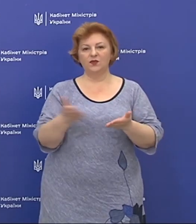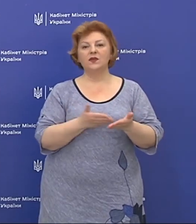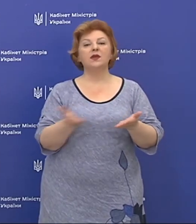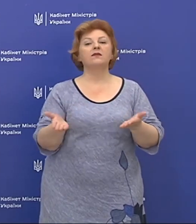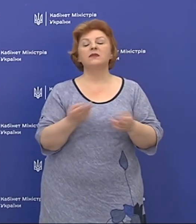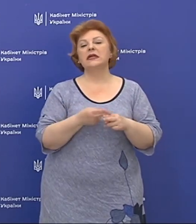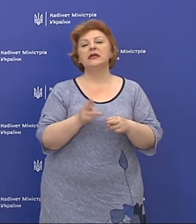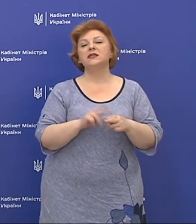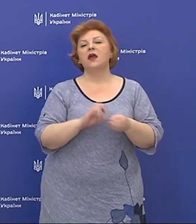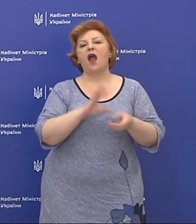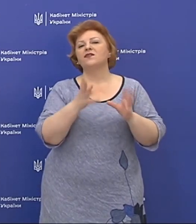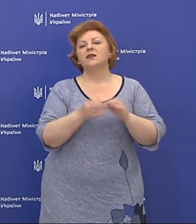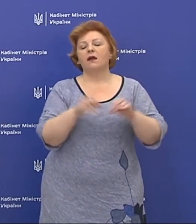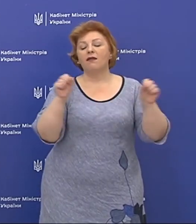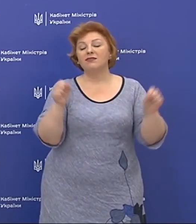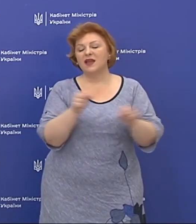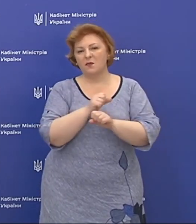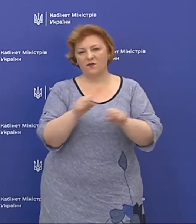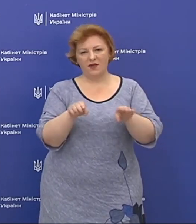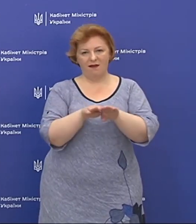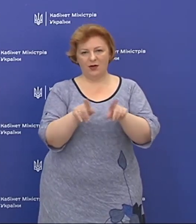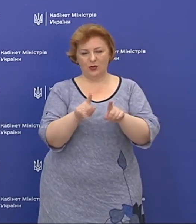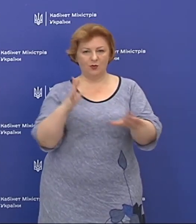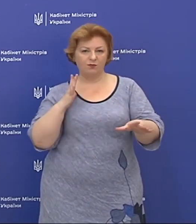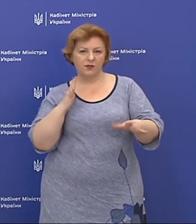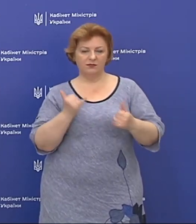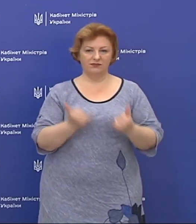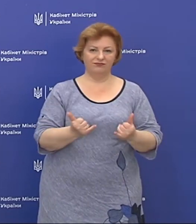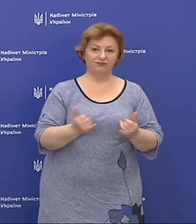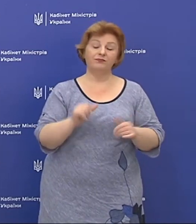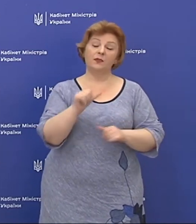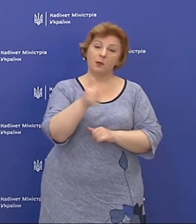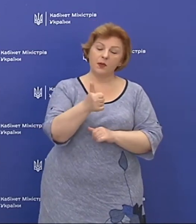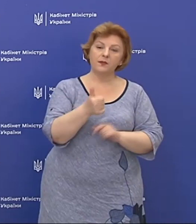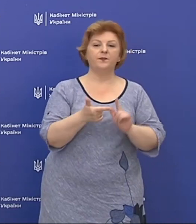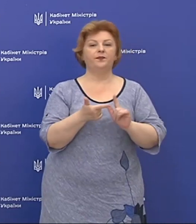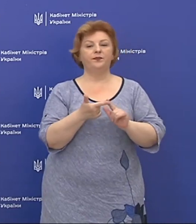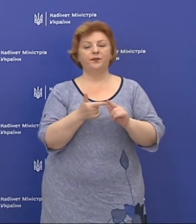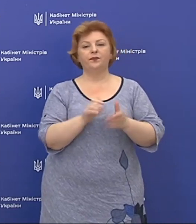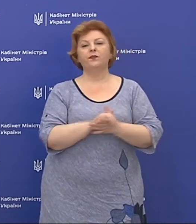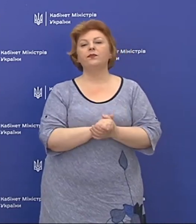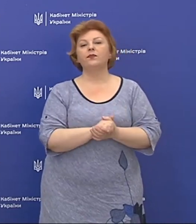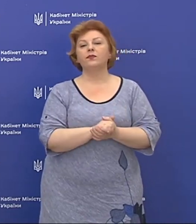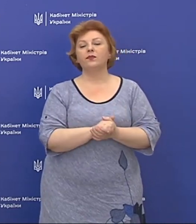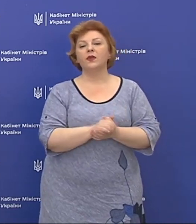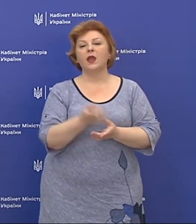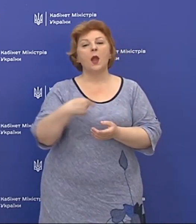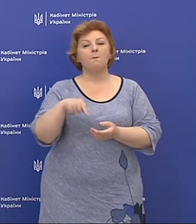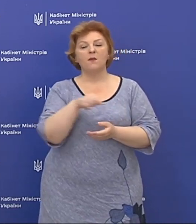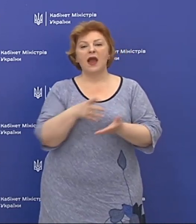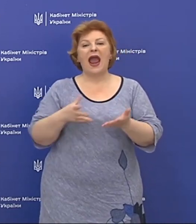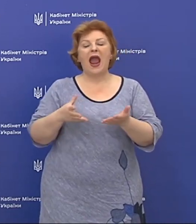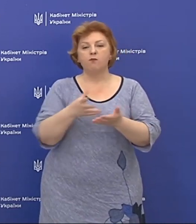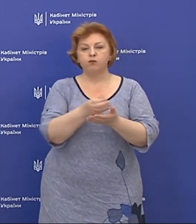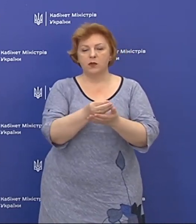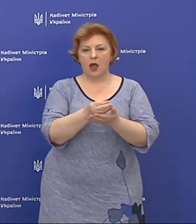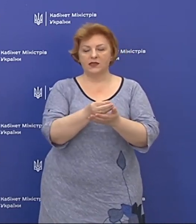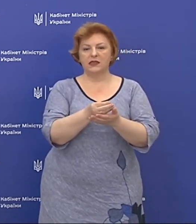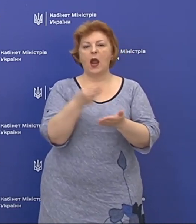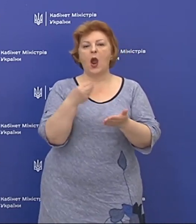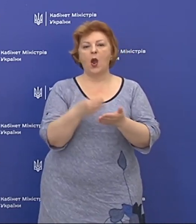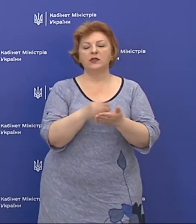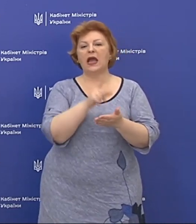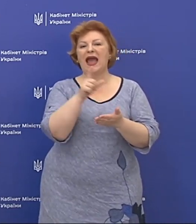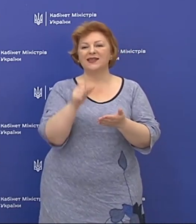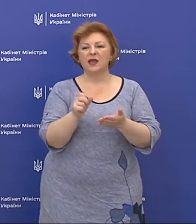Тобто це взагалі неможливо рівняти. Це перше. Друге, ми сплачуємо кошти, в тому числі за